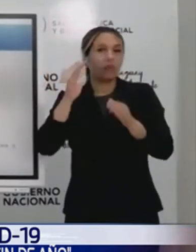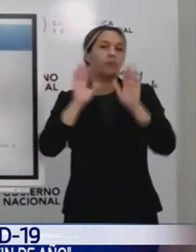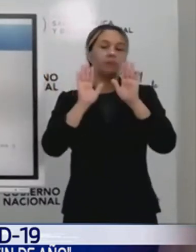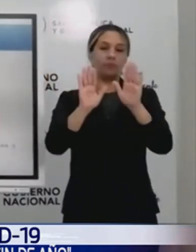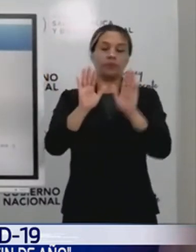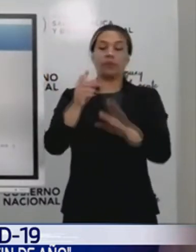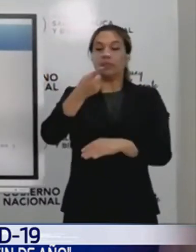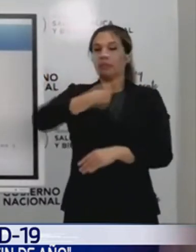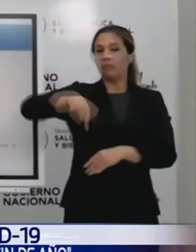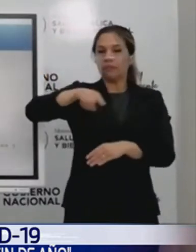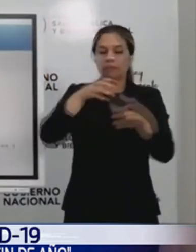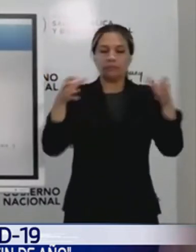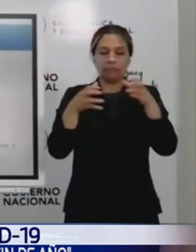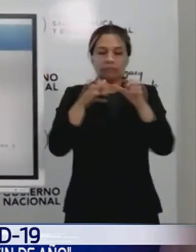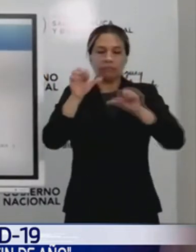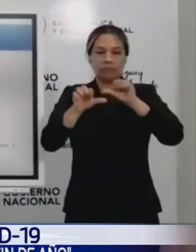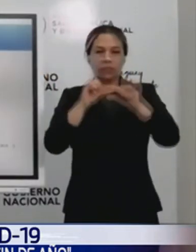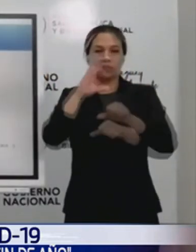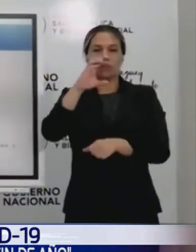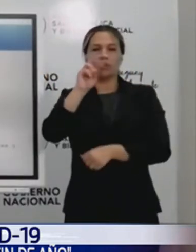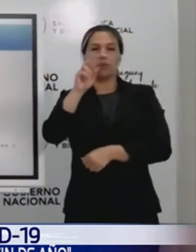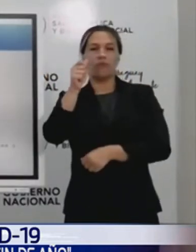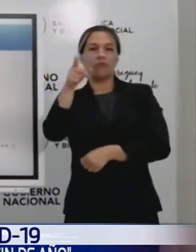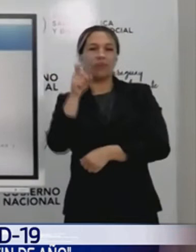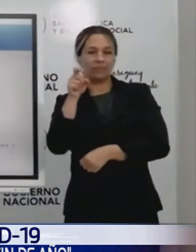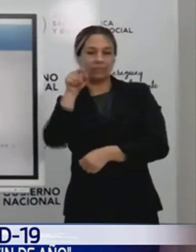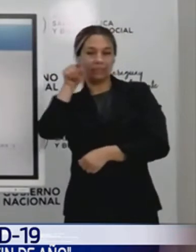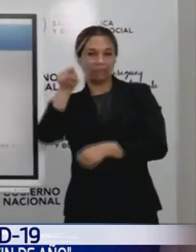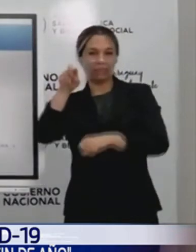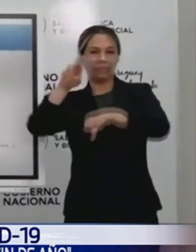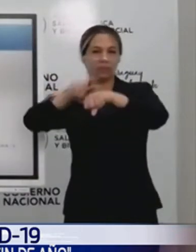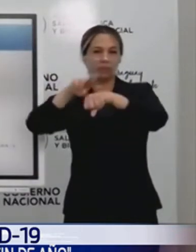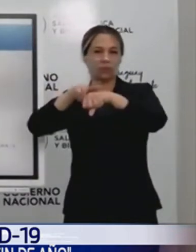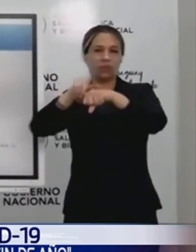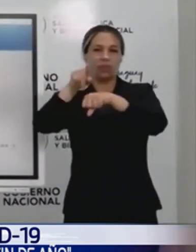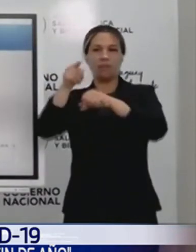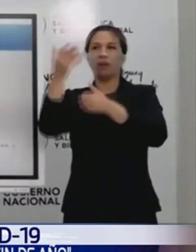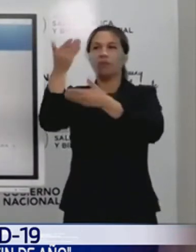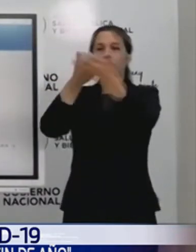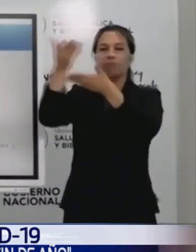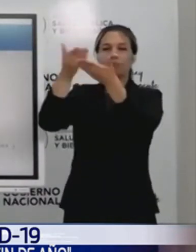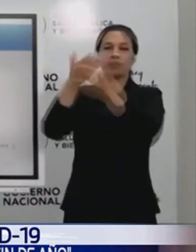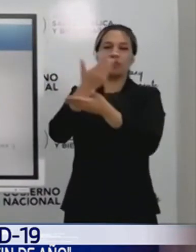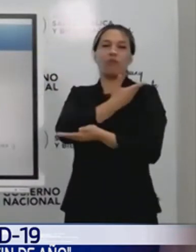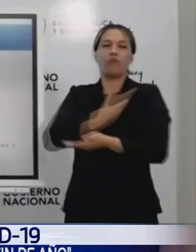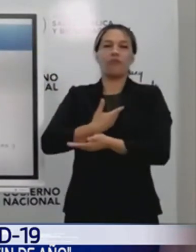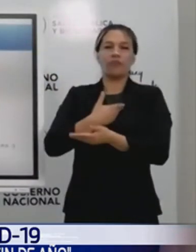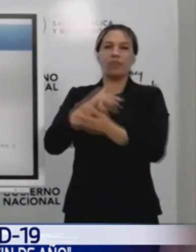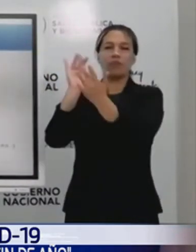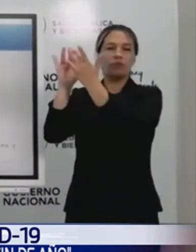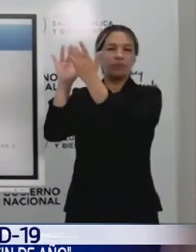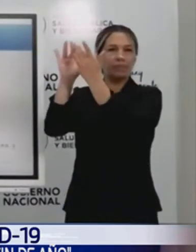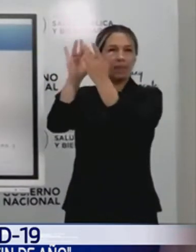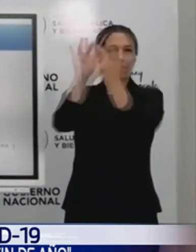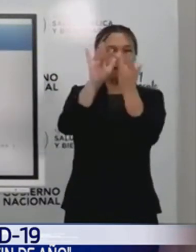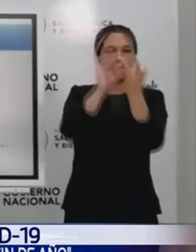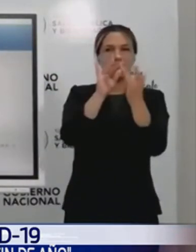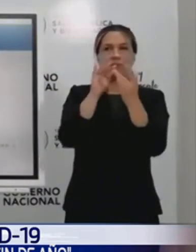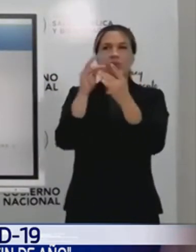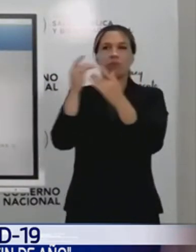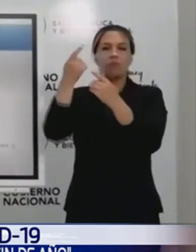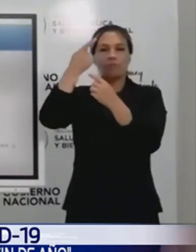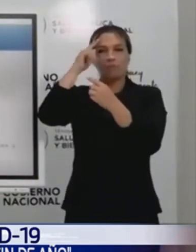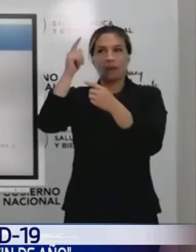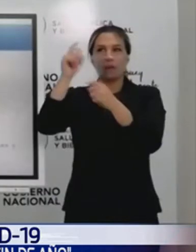que el mecanismo COVAX, que es el principal trato que tiene el gobierno, es para conseguir